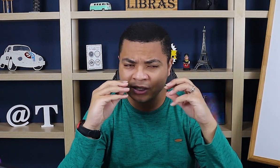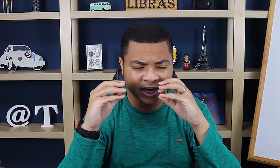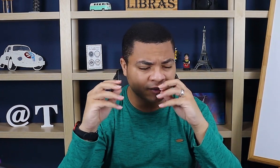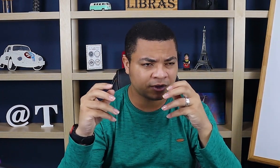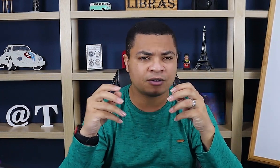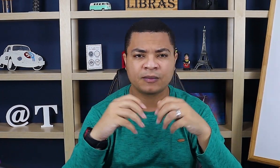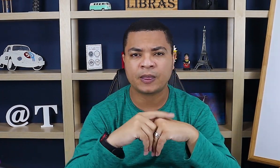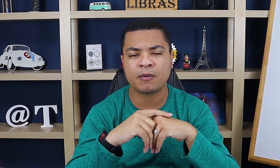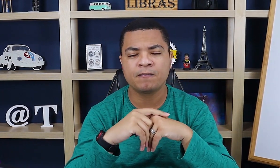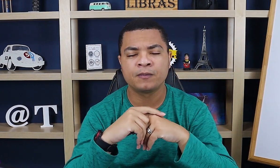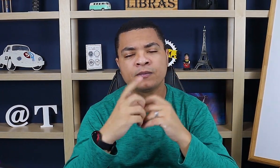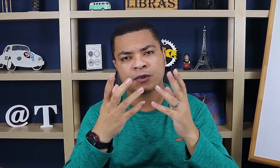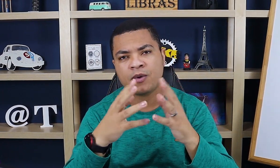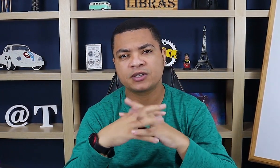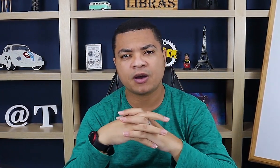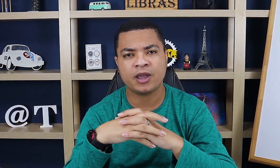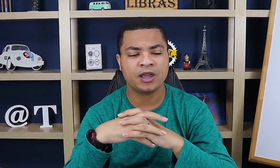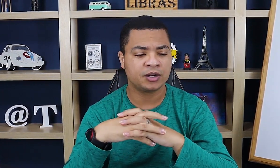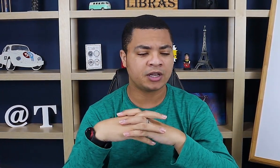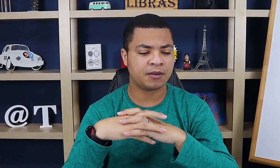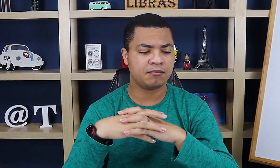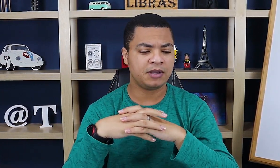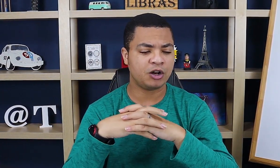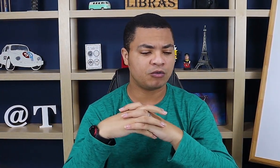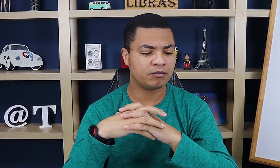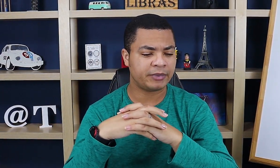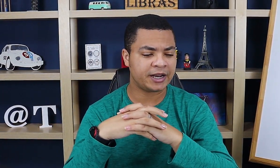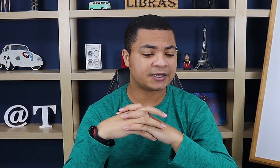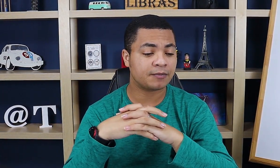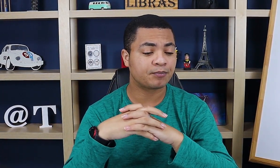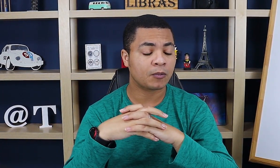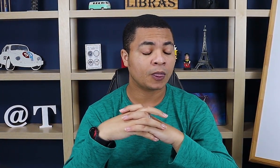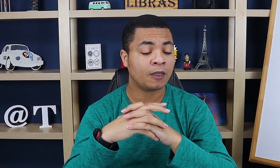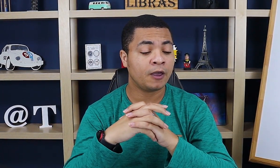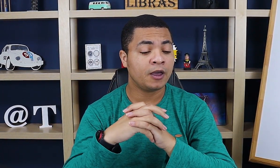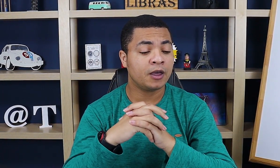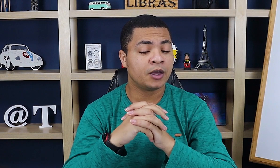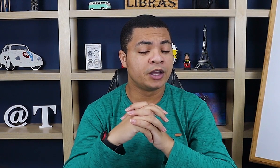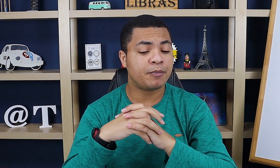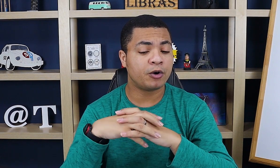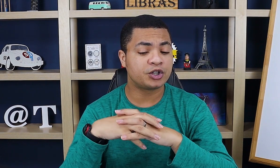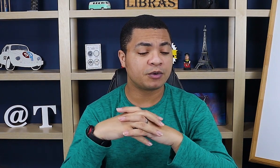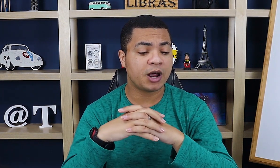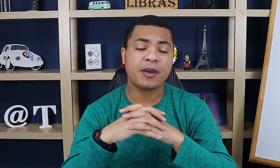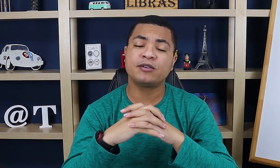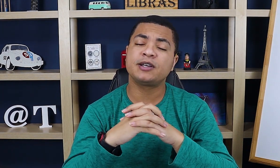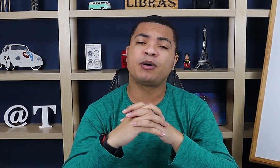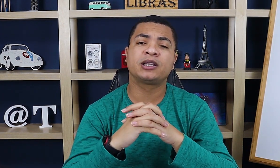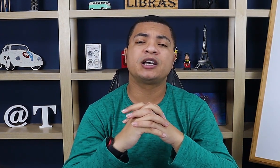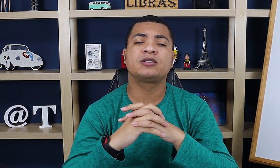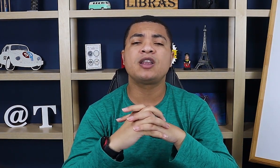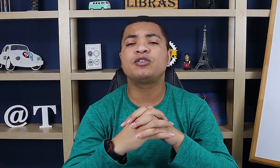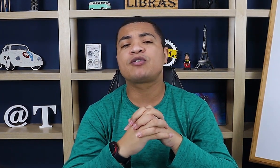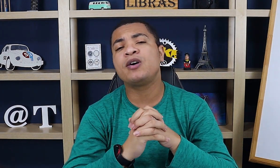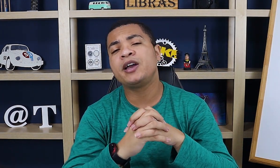mordendo, virou. Tá bom? Então, é um sinal aí de milho. Beleza? E por último, e não menos importante, o sinal de correr.